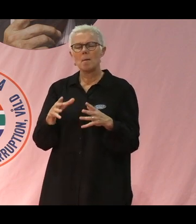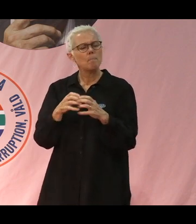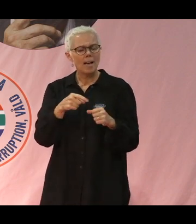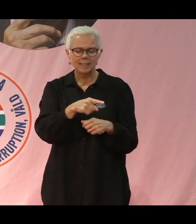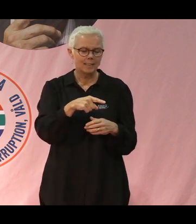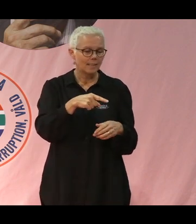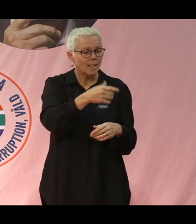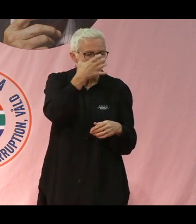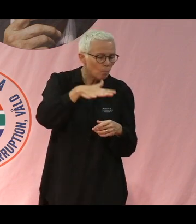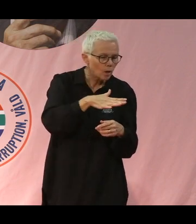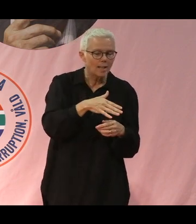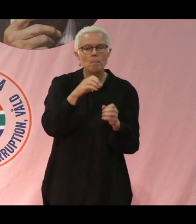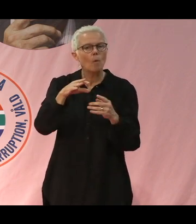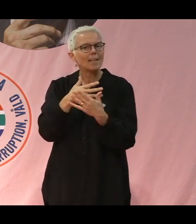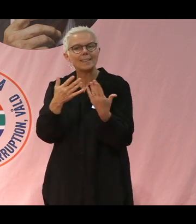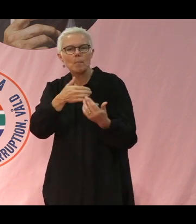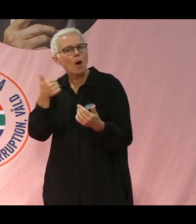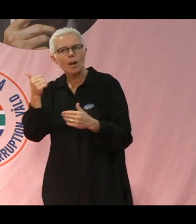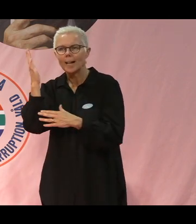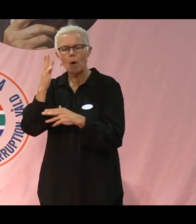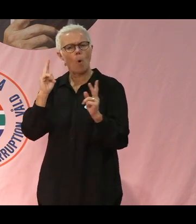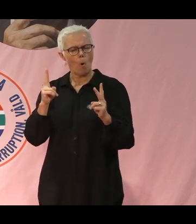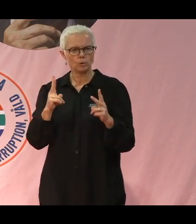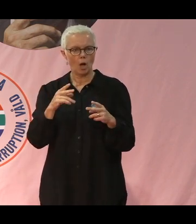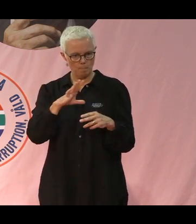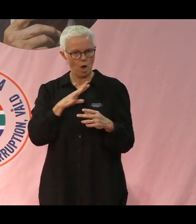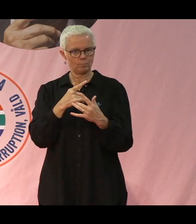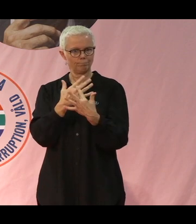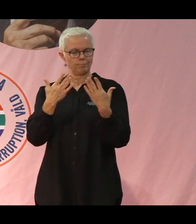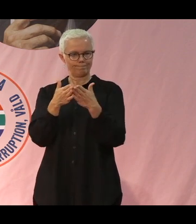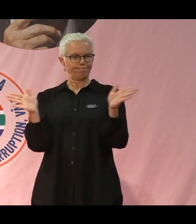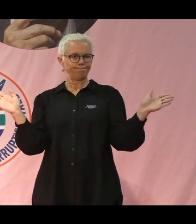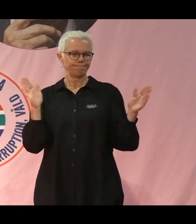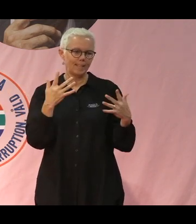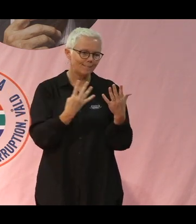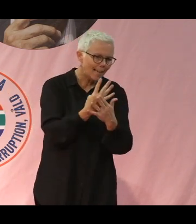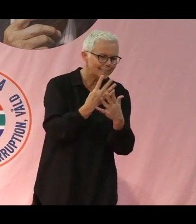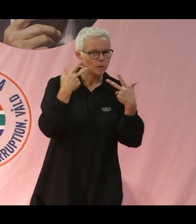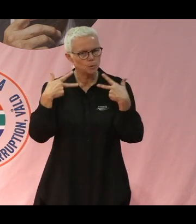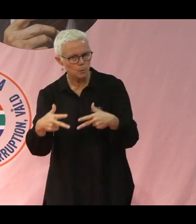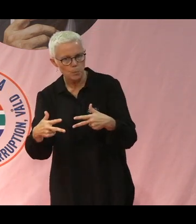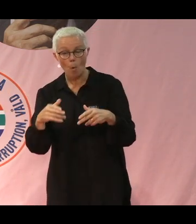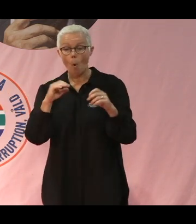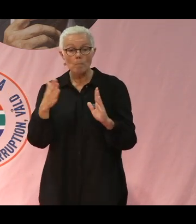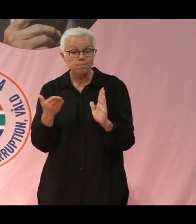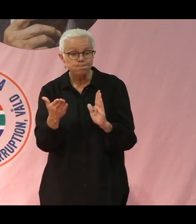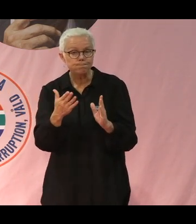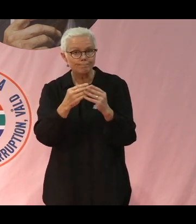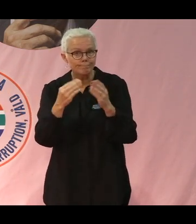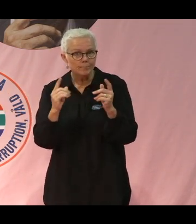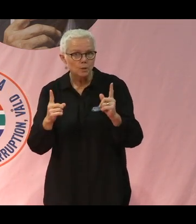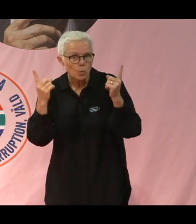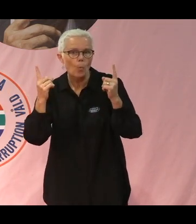klimatet utan också den biologiska mångfalden. Och där är avskogningen också såklart en väldigt stor del. Men även